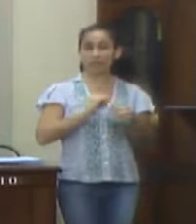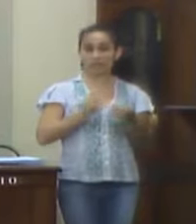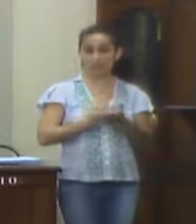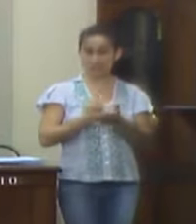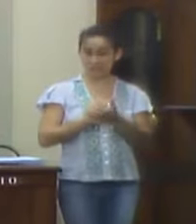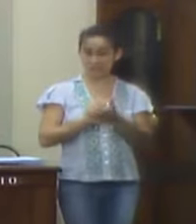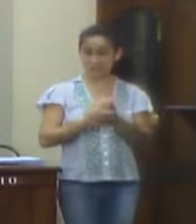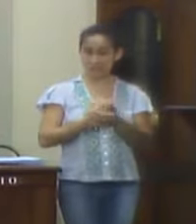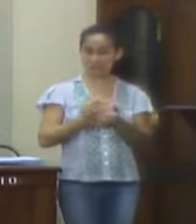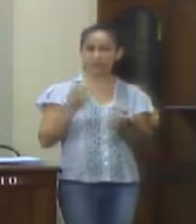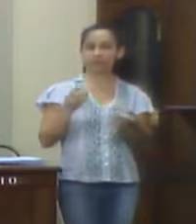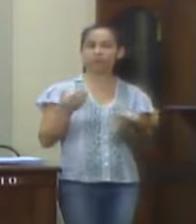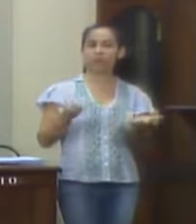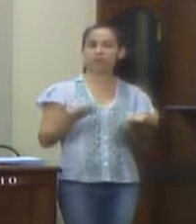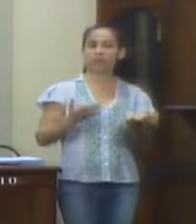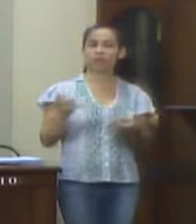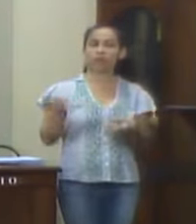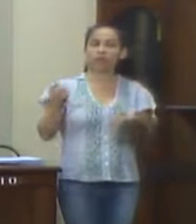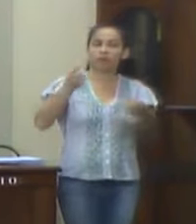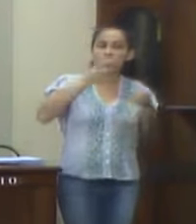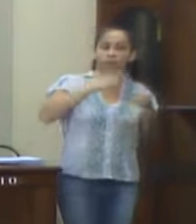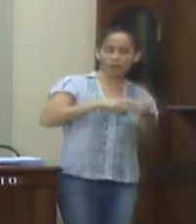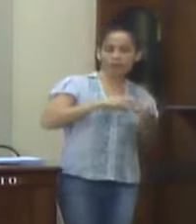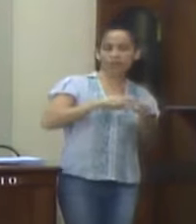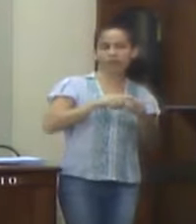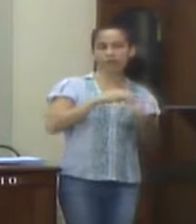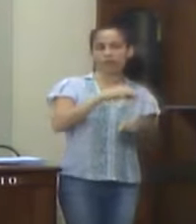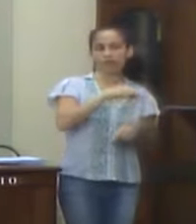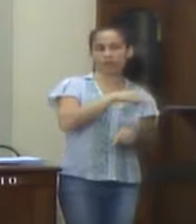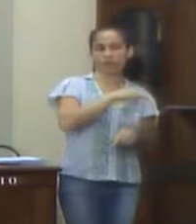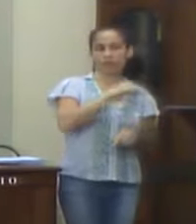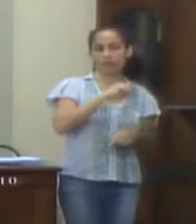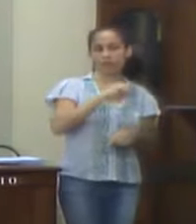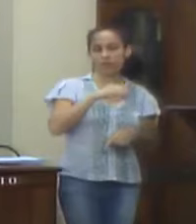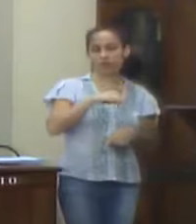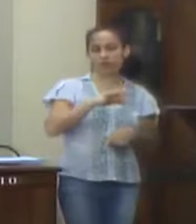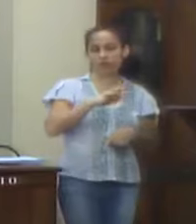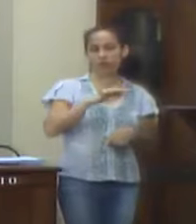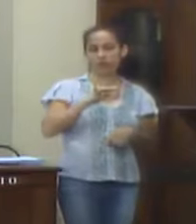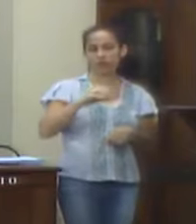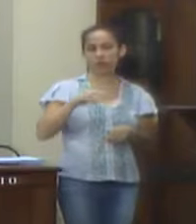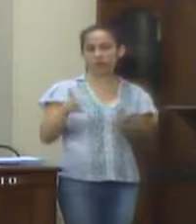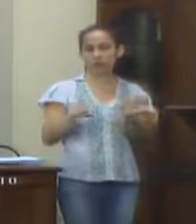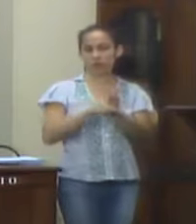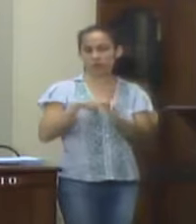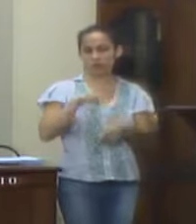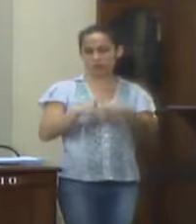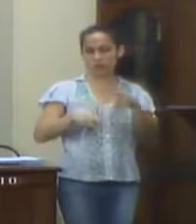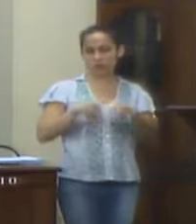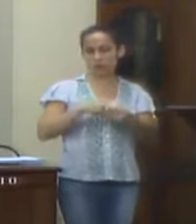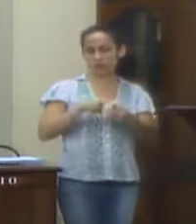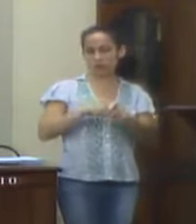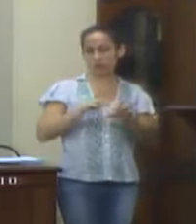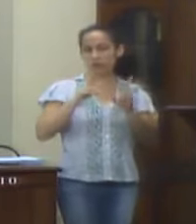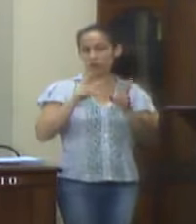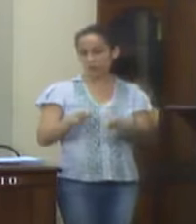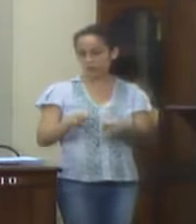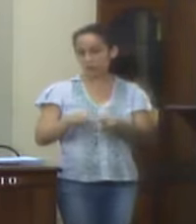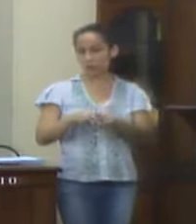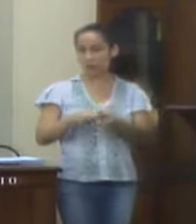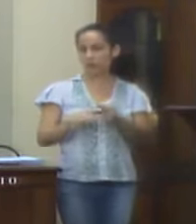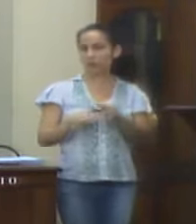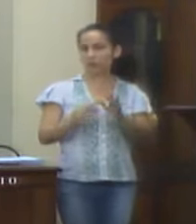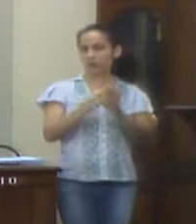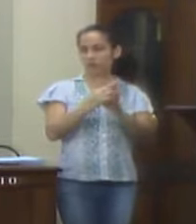serão estas imediatamente remetidas ao Ministério Público para os fins de direito. No mesmo sentido, o regimento interno da